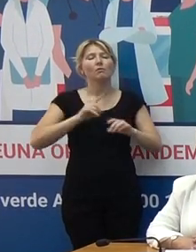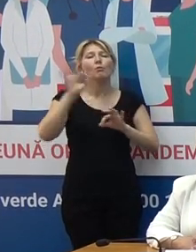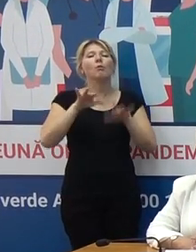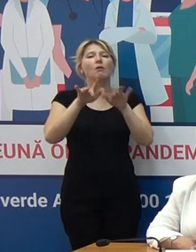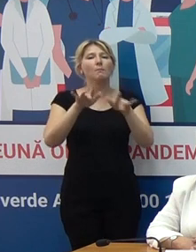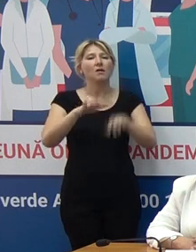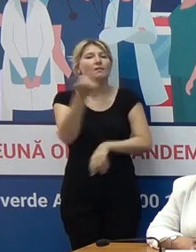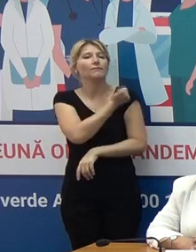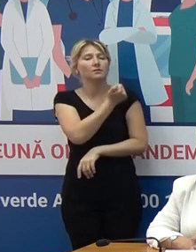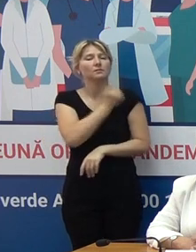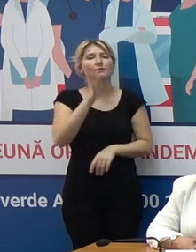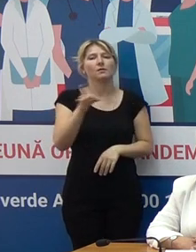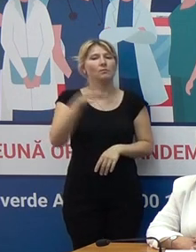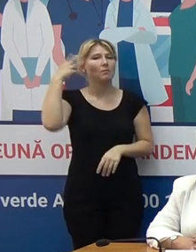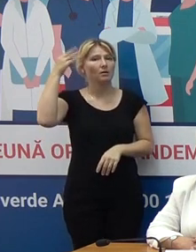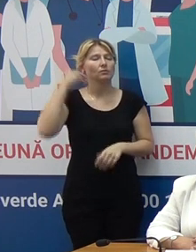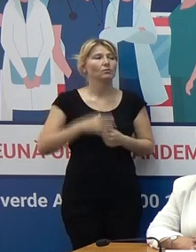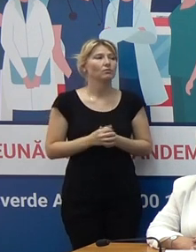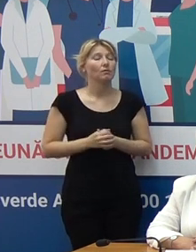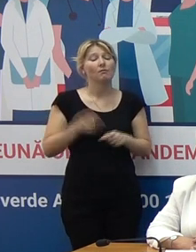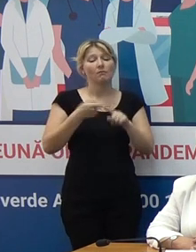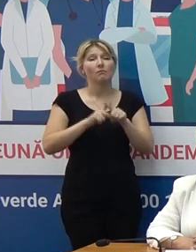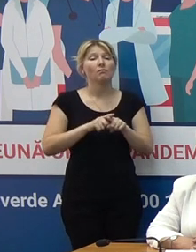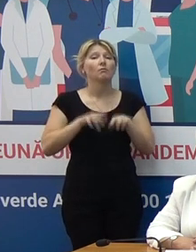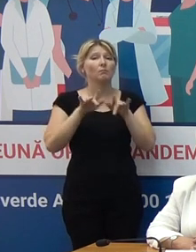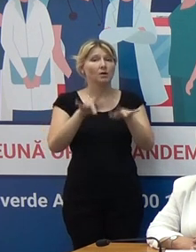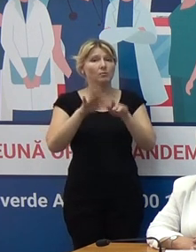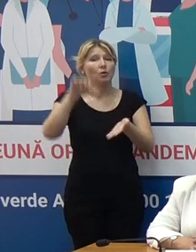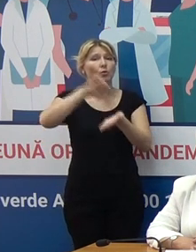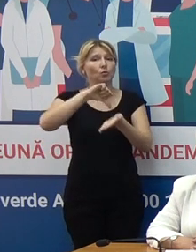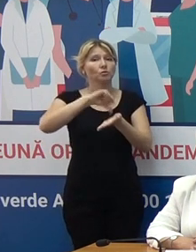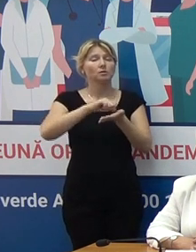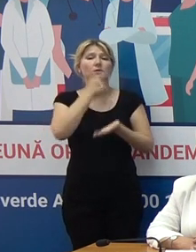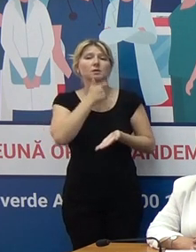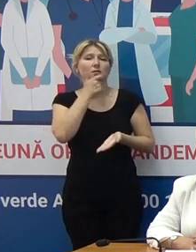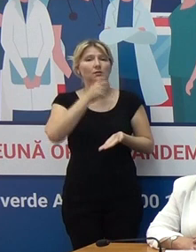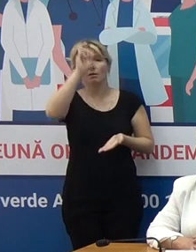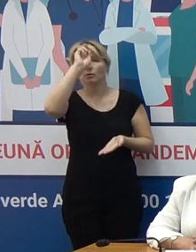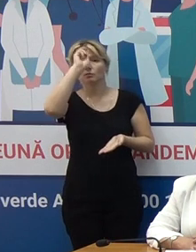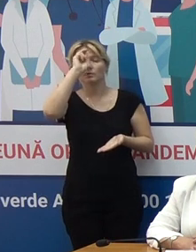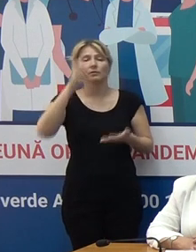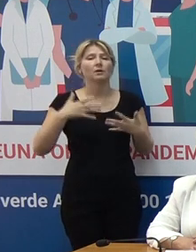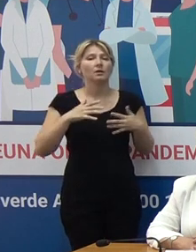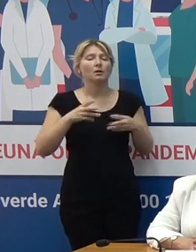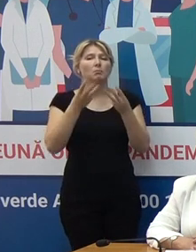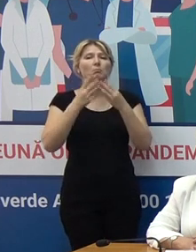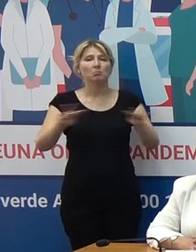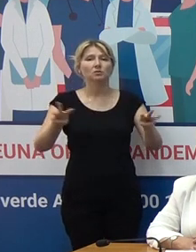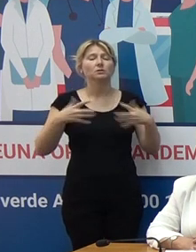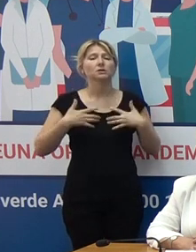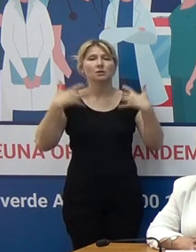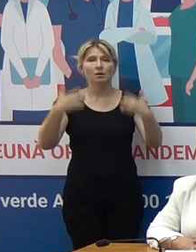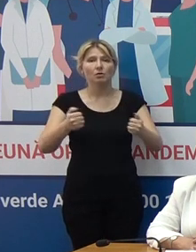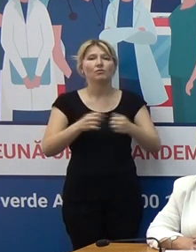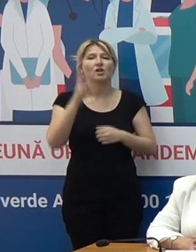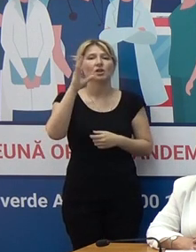campaniei de vaccinare a Republica Moldova. La eveniment participă doamna secretară de stat al Ministerului Sanatății, doamna Svetlana Nicolaescu